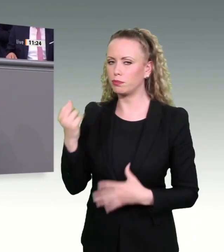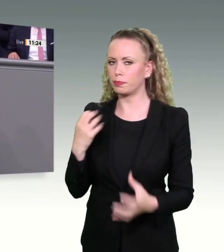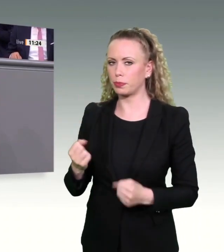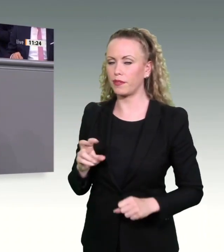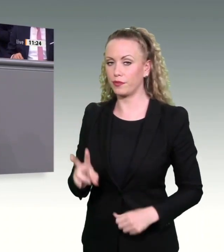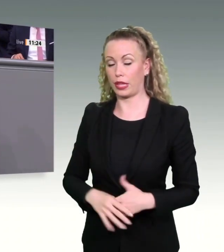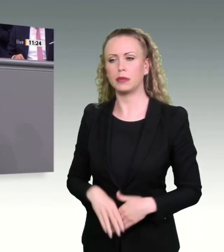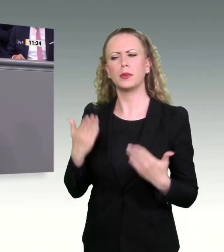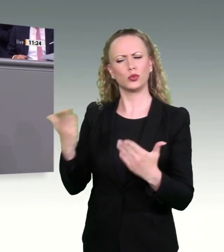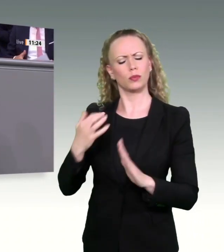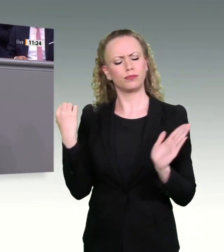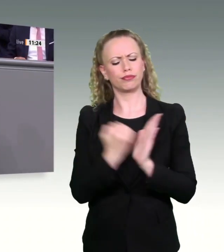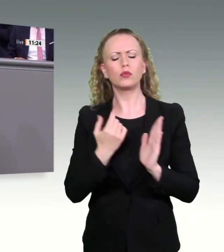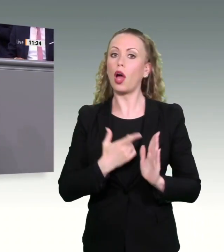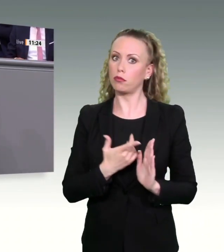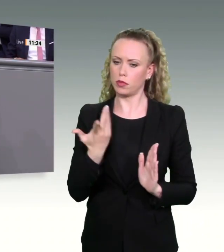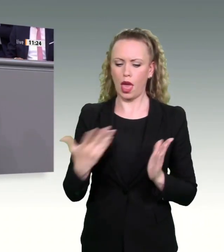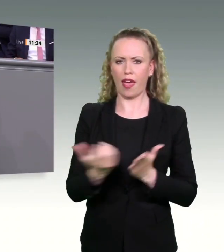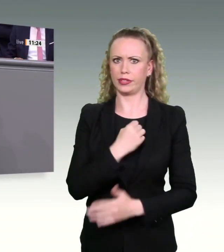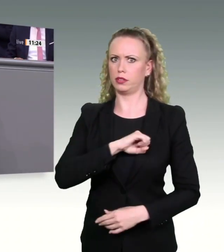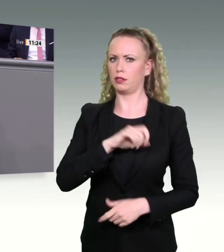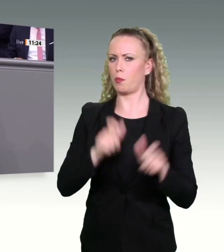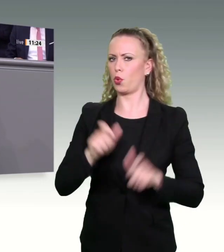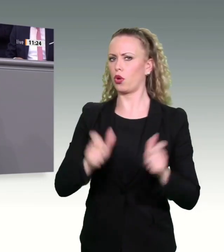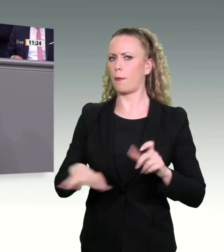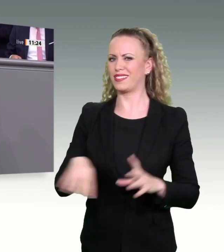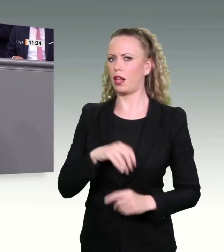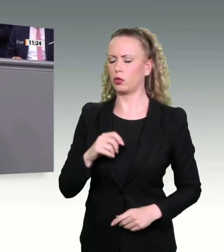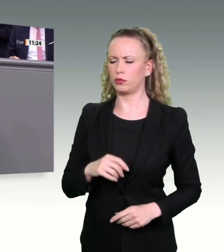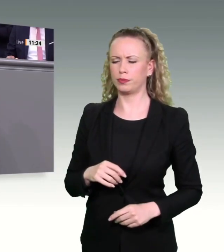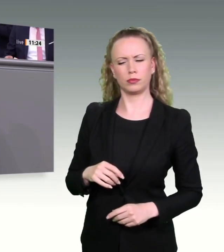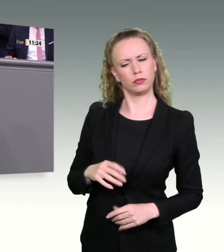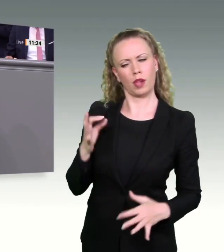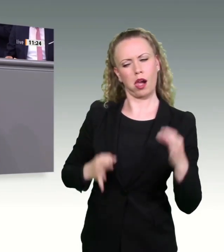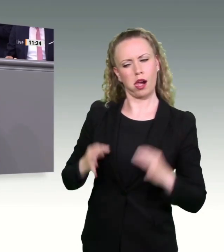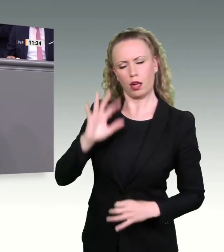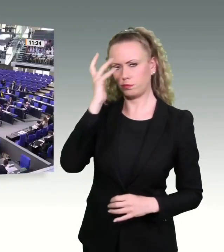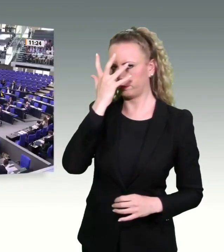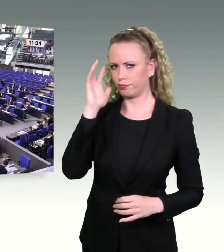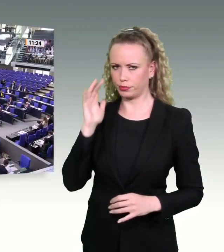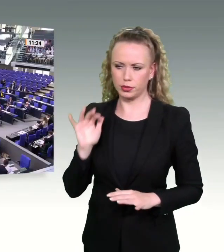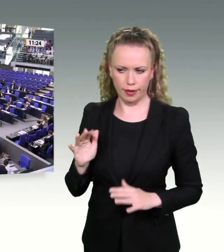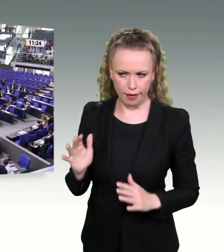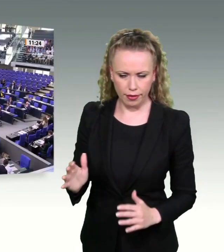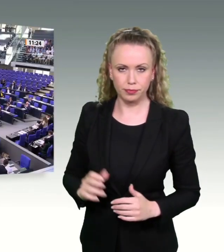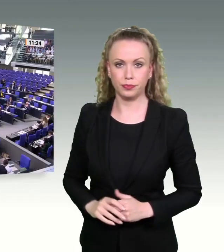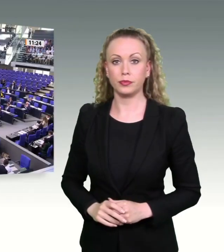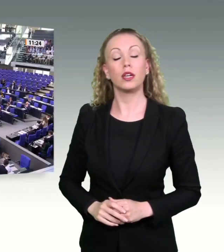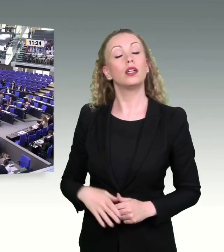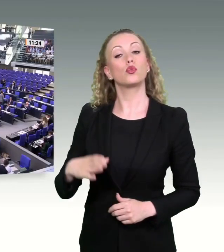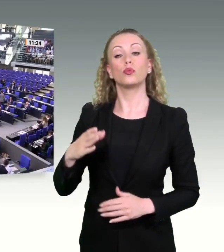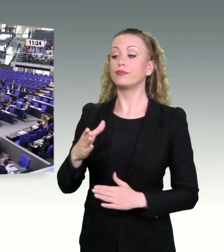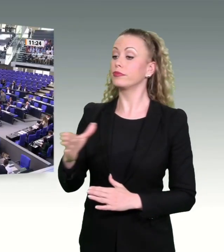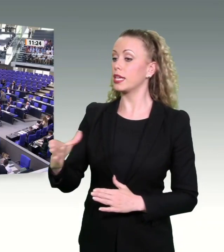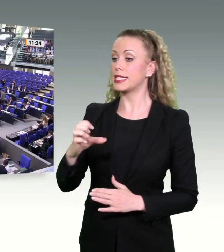effizientere Bürgerbeteiligung. Wir nennen das inszenierte Bürgerbeteiligung. Werte Kolleginnen und Kollegen von CDU und